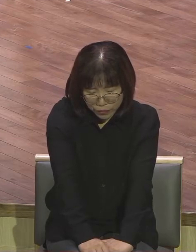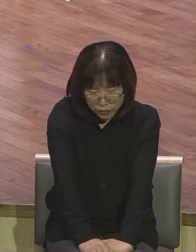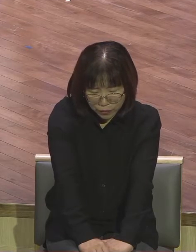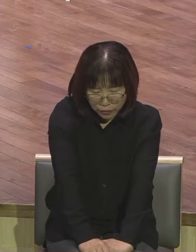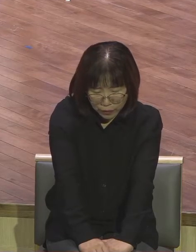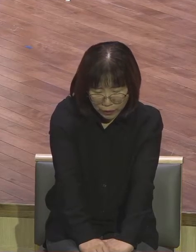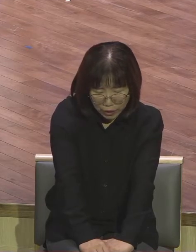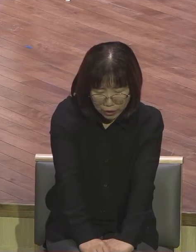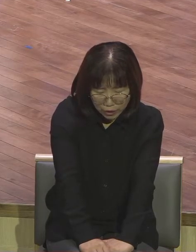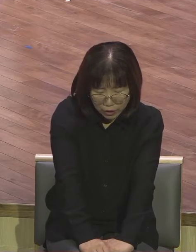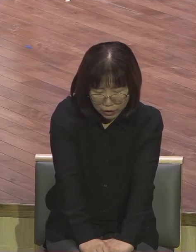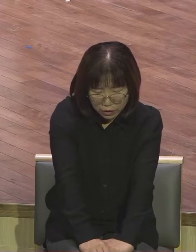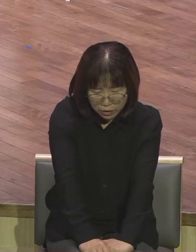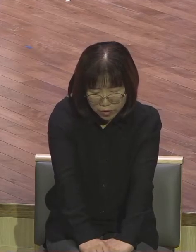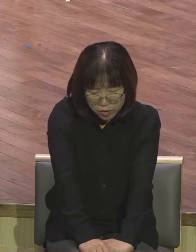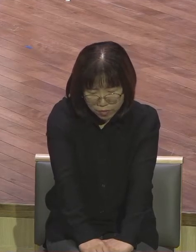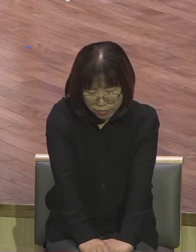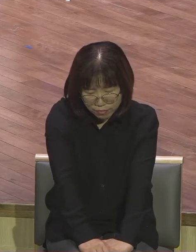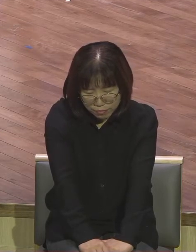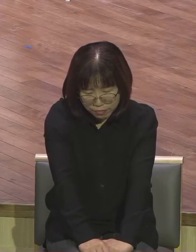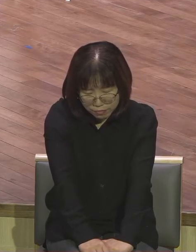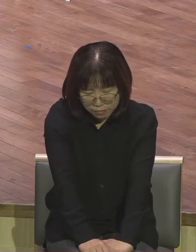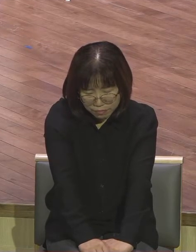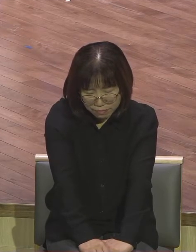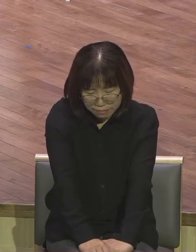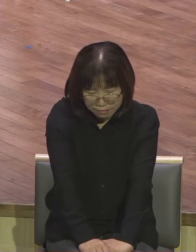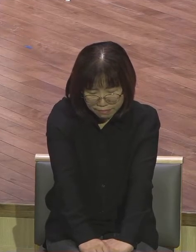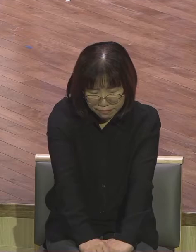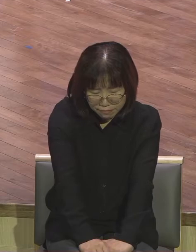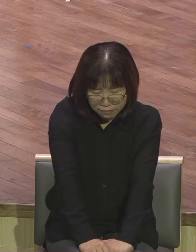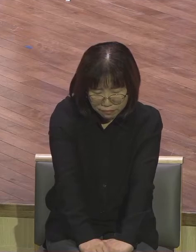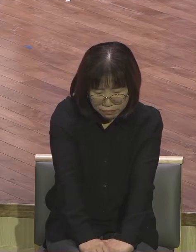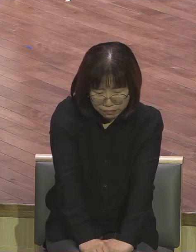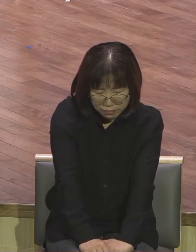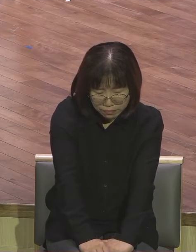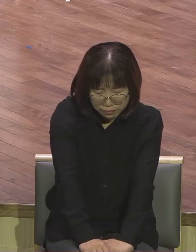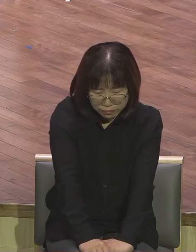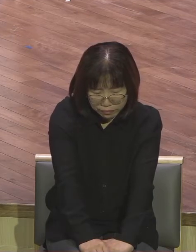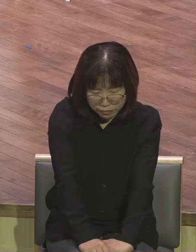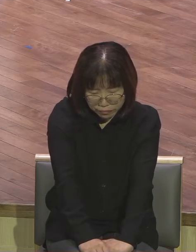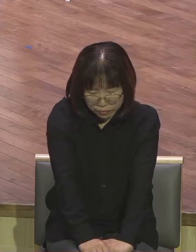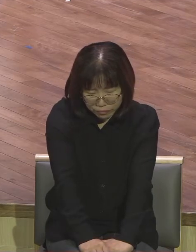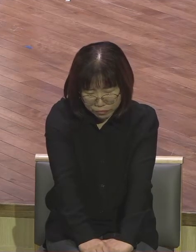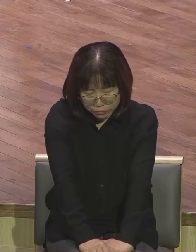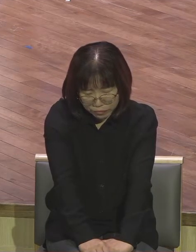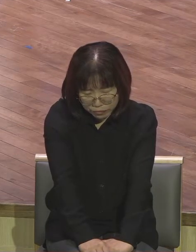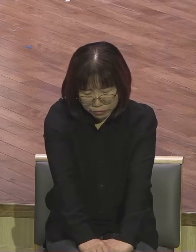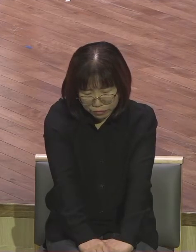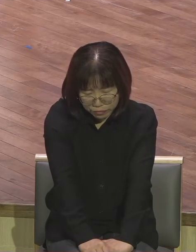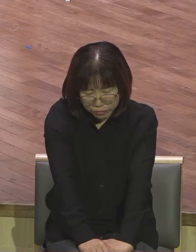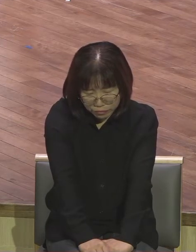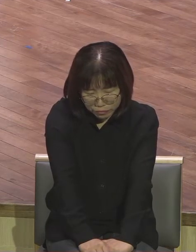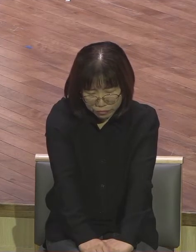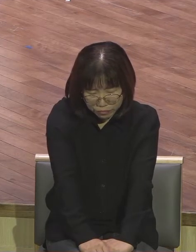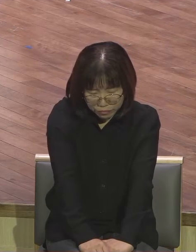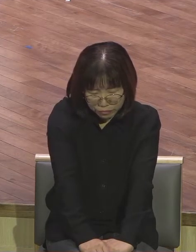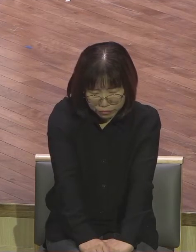주옵소서 이 장들아가 우선도서 아버지 살려내며 모든 영원의 성도를 내게 하시고 아버지 특별히 영원을 위해 아버지